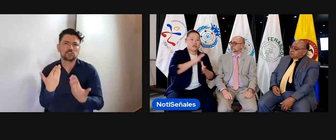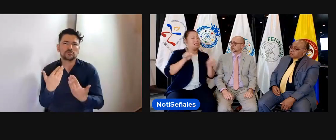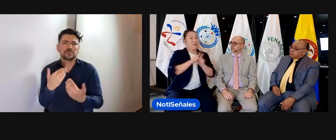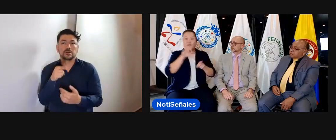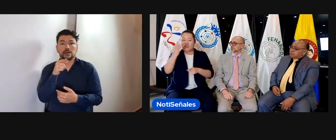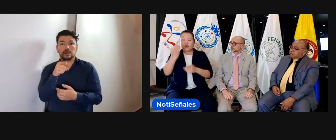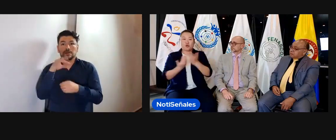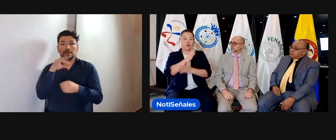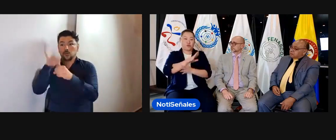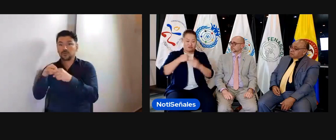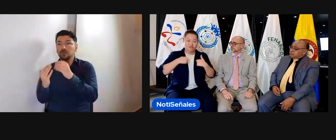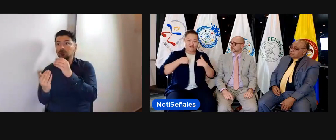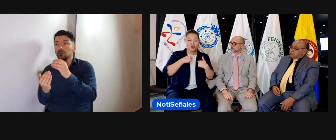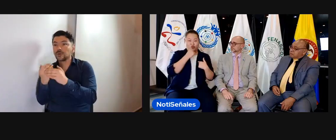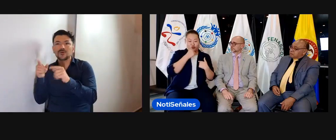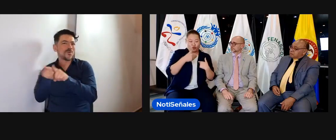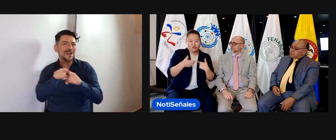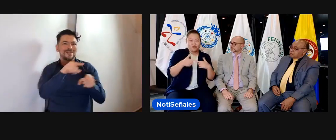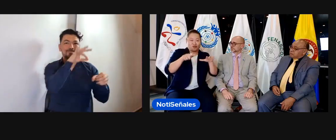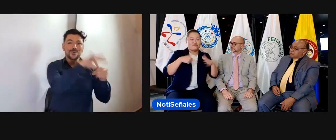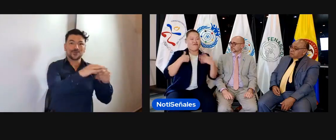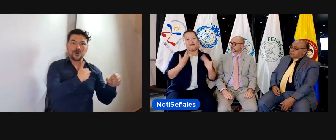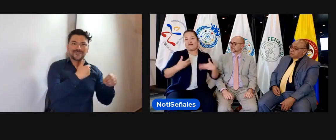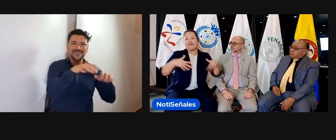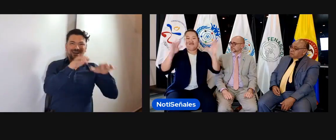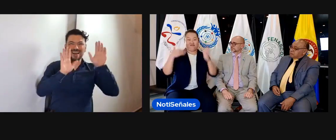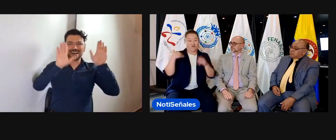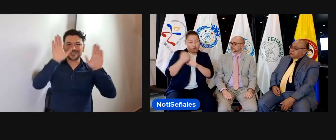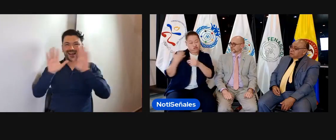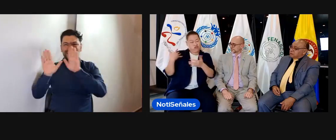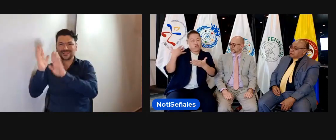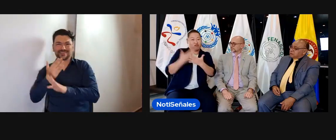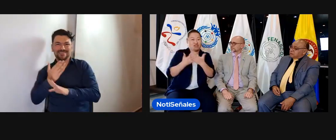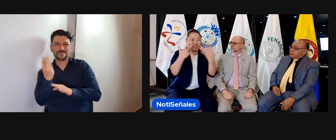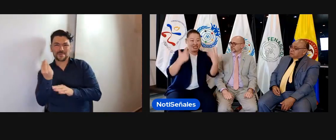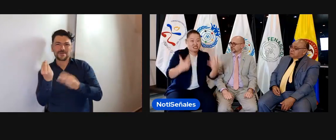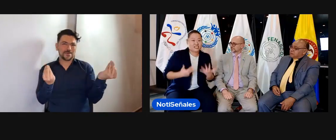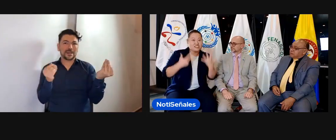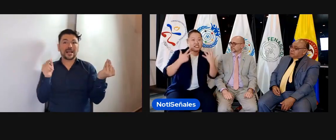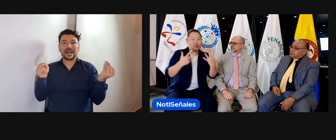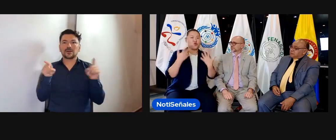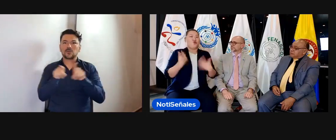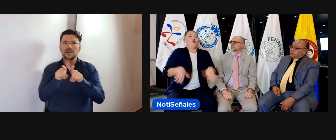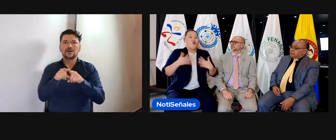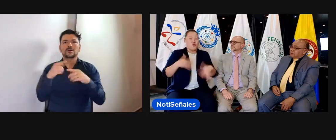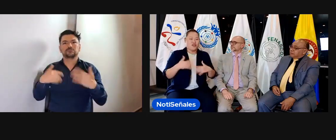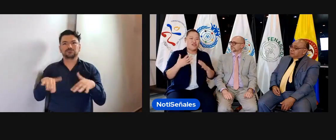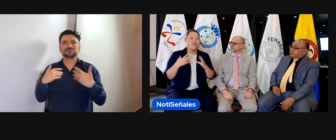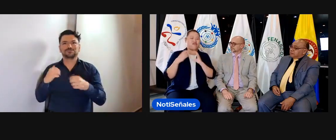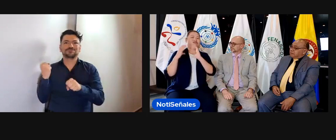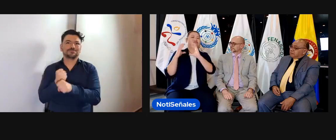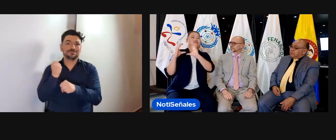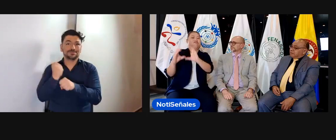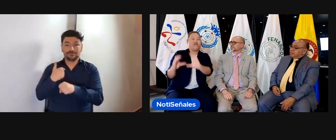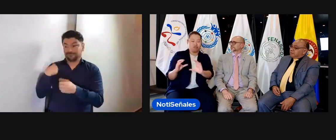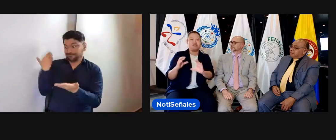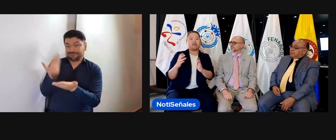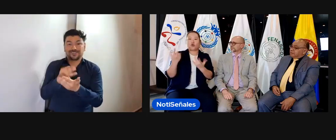esas semillas, el que conozcamos más. Yo también terminaré mi mandato, ya son ocho años como